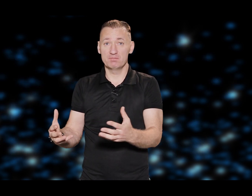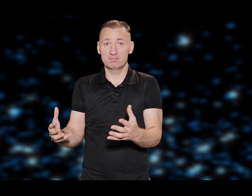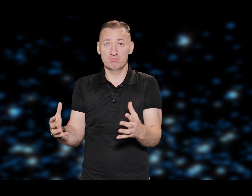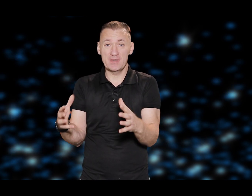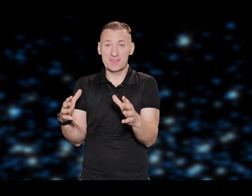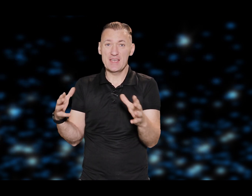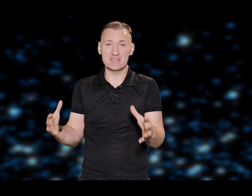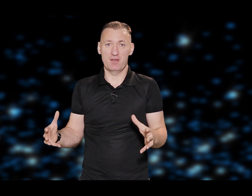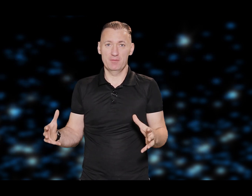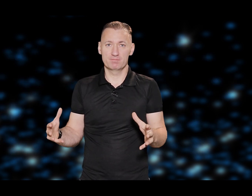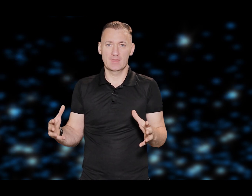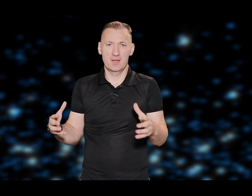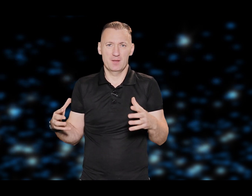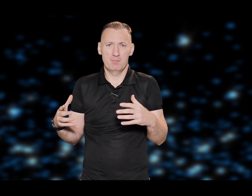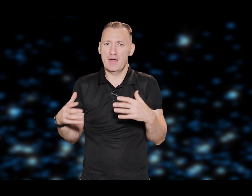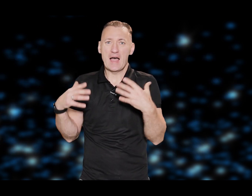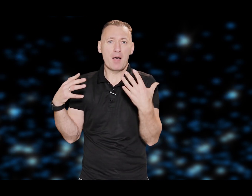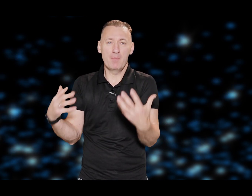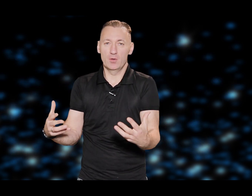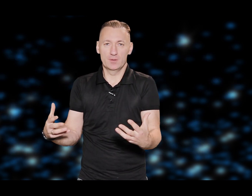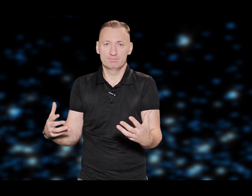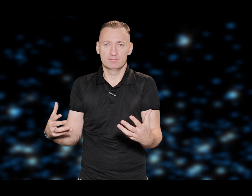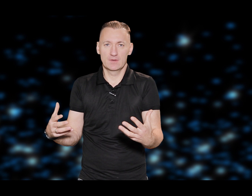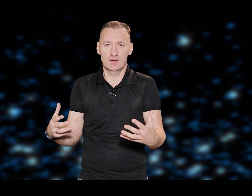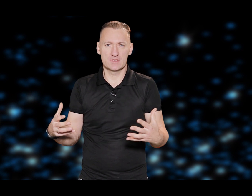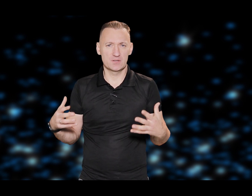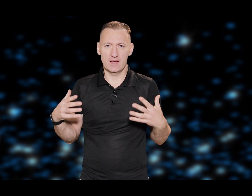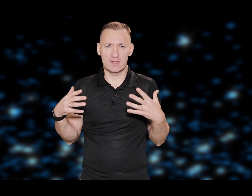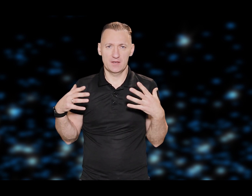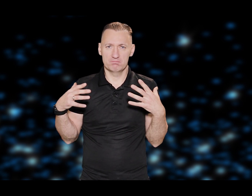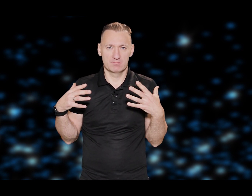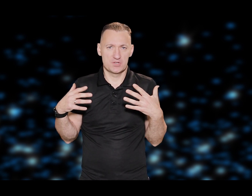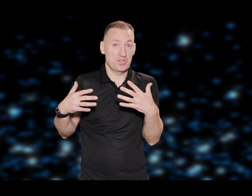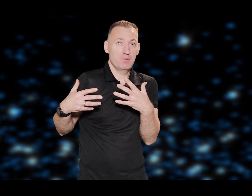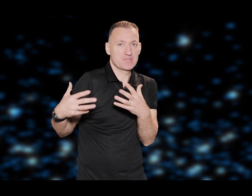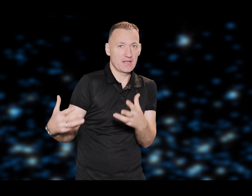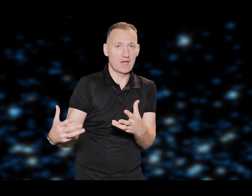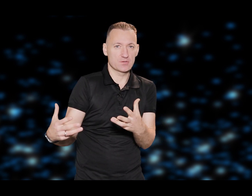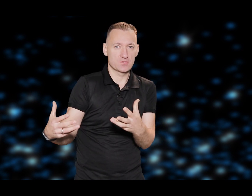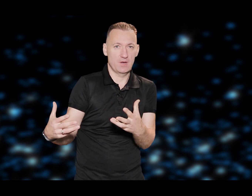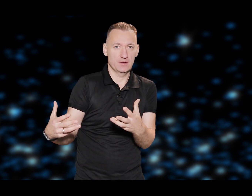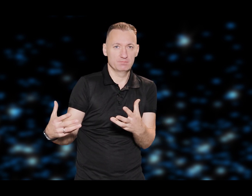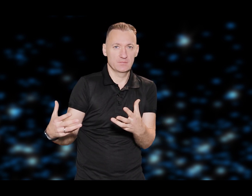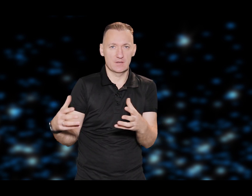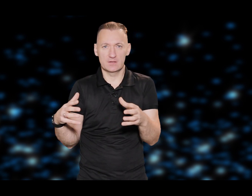man ir neslava, mani apmelo, cilvēki šķībi skatās uz mani. Tātad